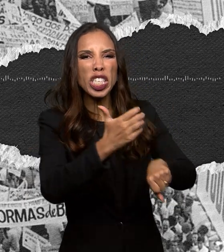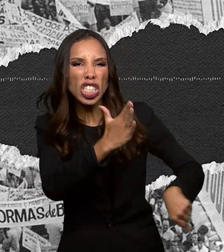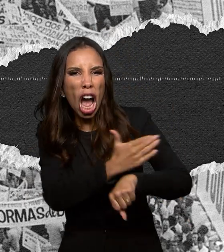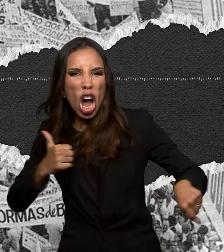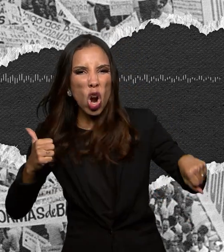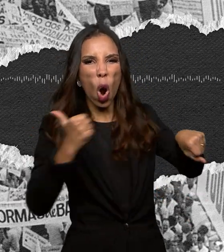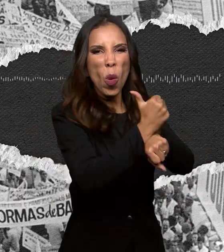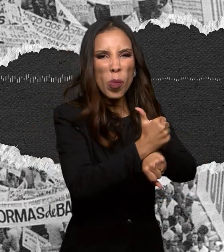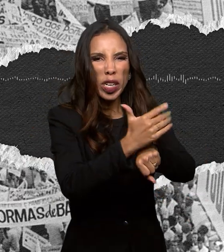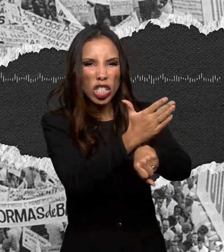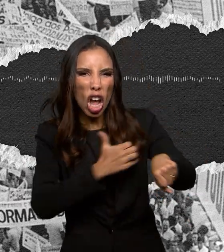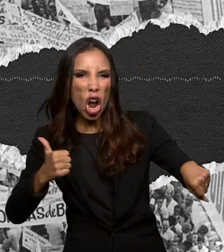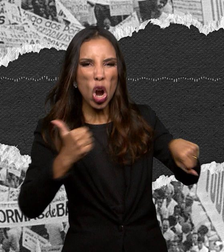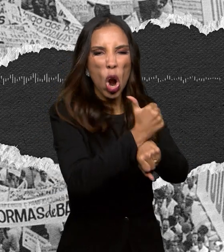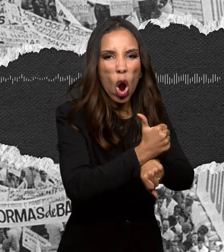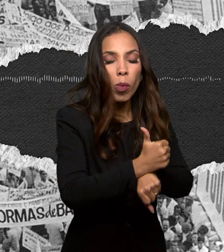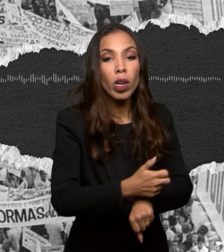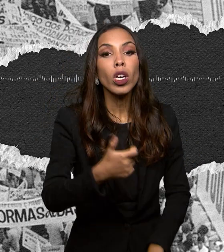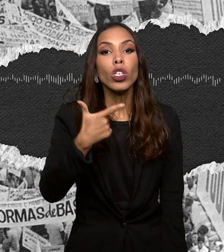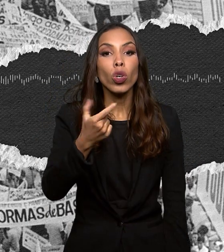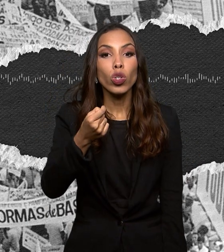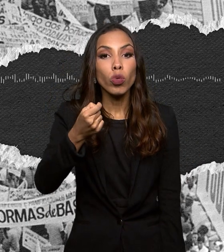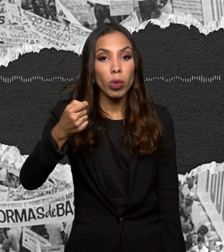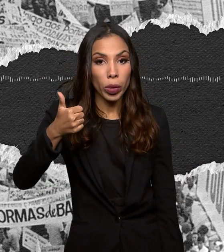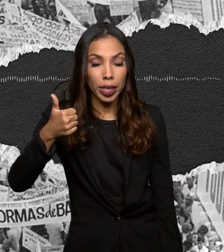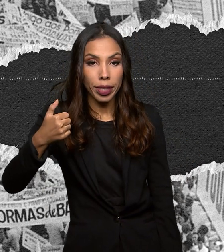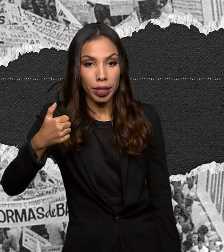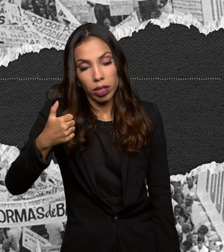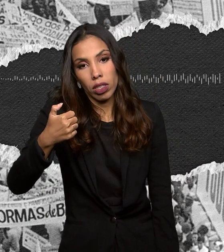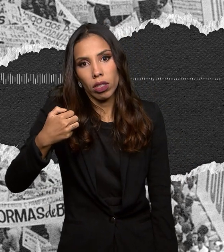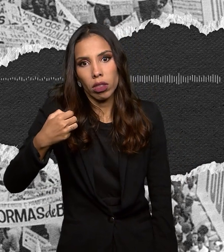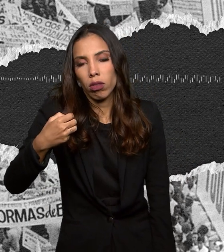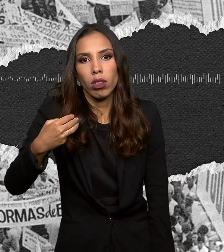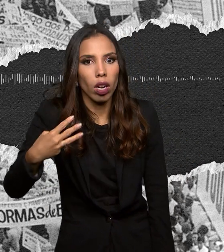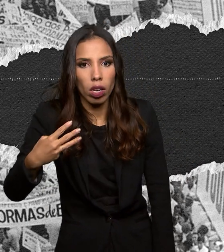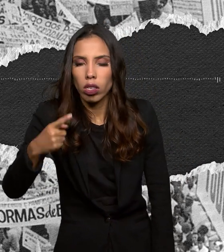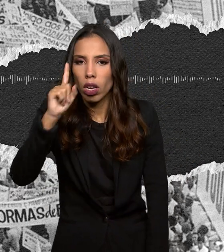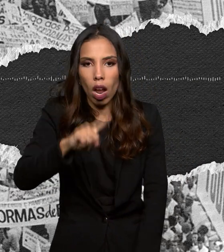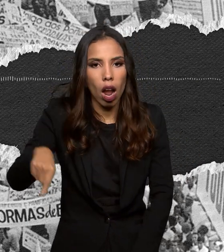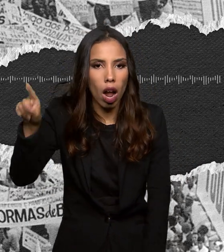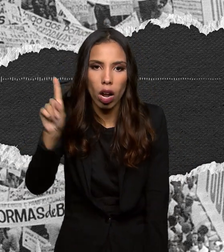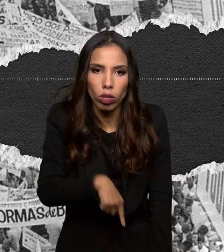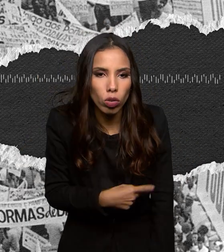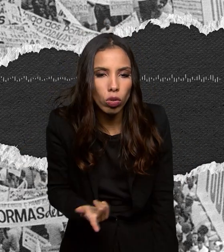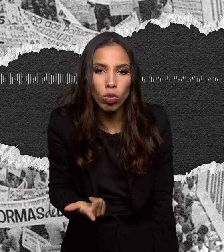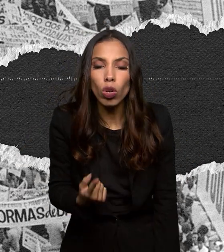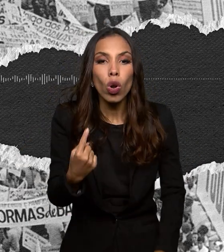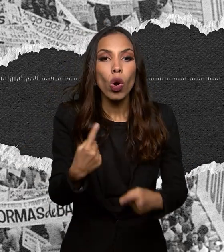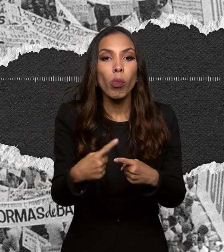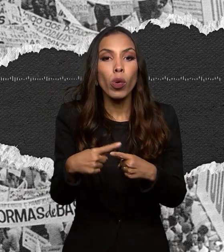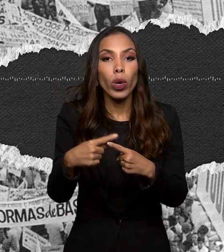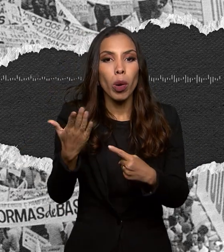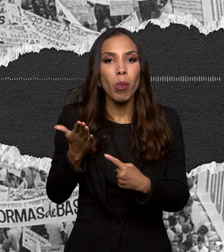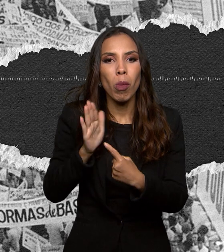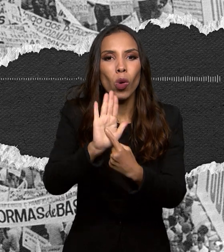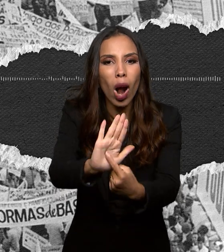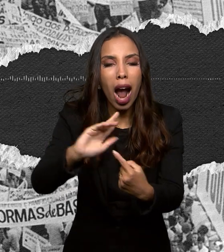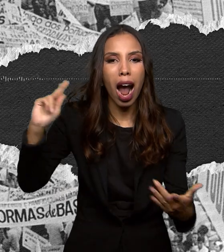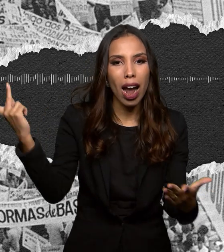Em 2013, o Congresso Nacional anulou essa sessão. Um ato simbólico para mostrar que o nome do que aconteceu em 1964